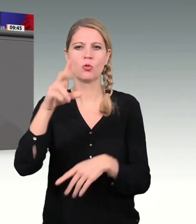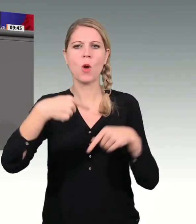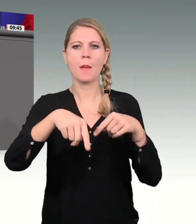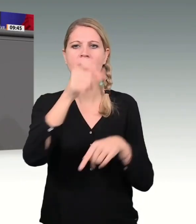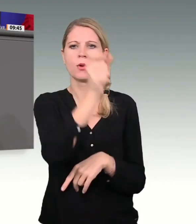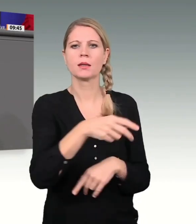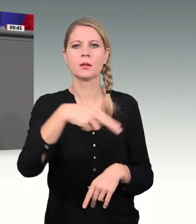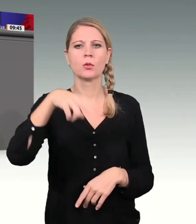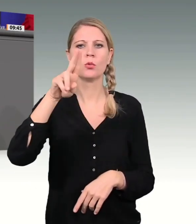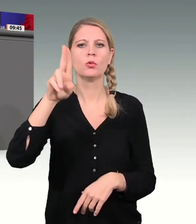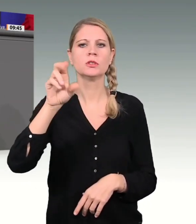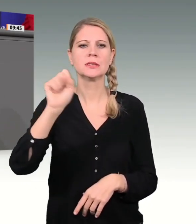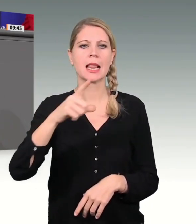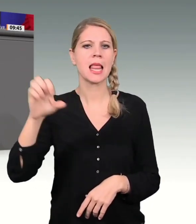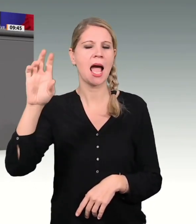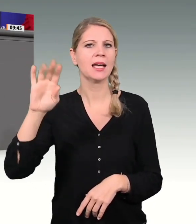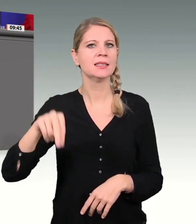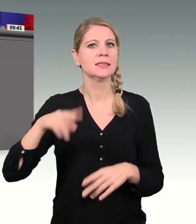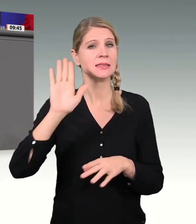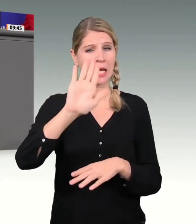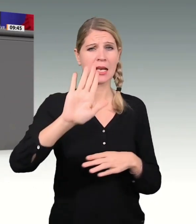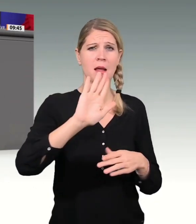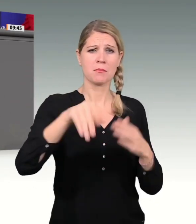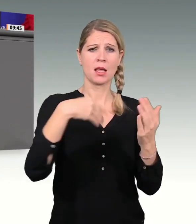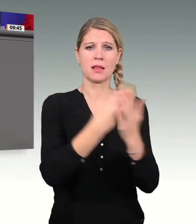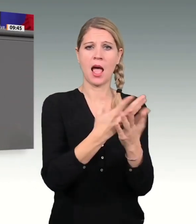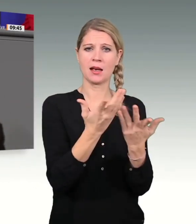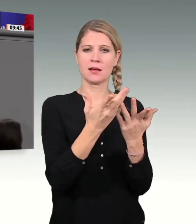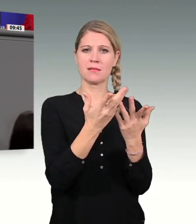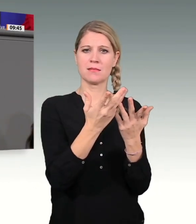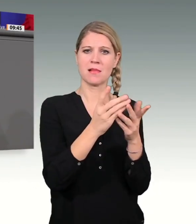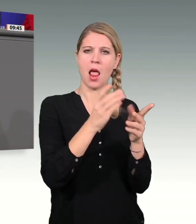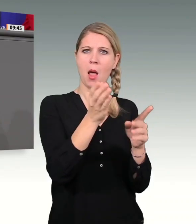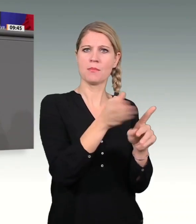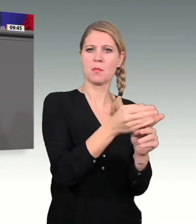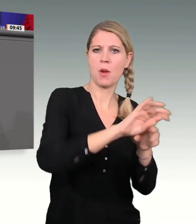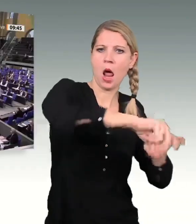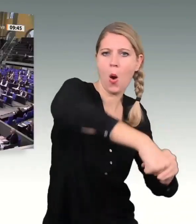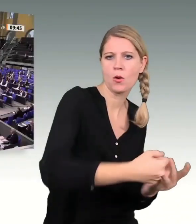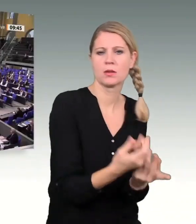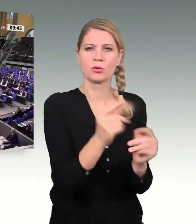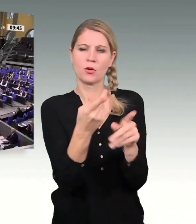Geschäfte zu machen. Das ist nicht vergessen. Korruption darf nicht länger straffrei sein, meine Damen und Herren.